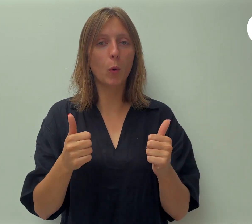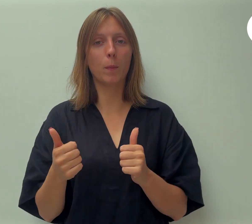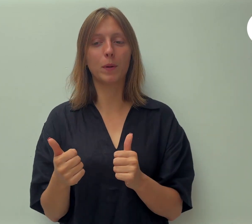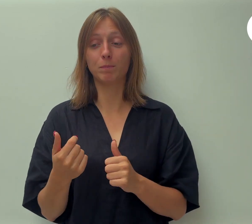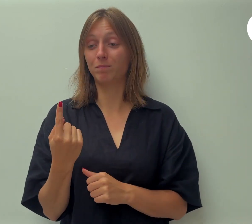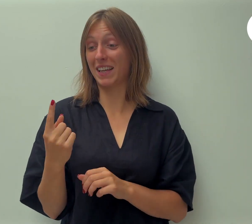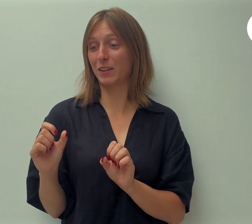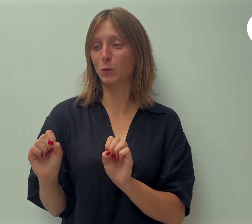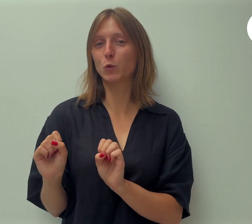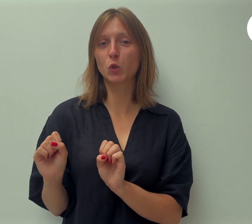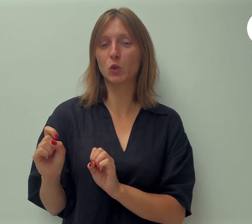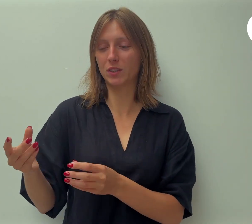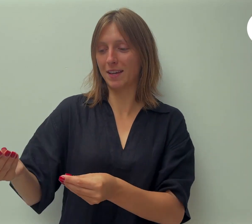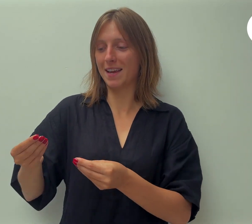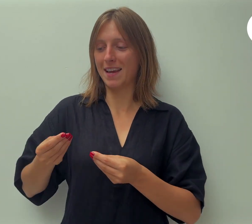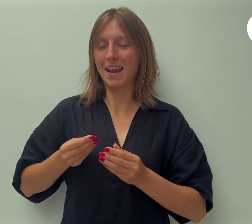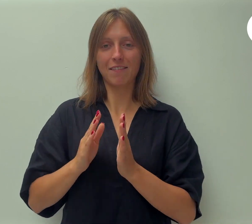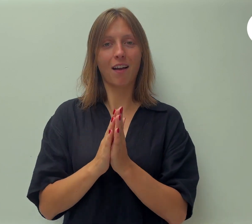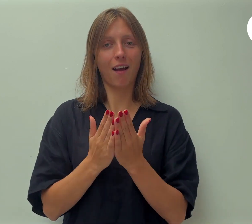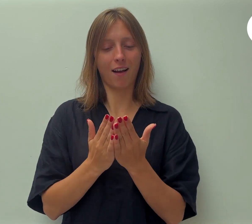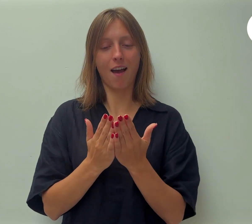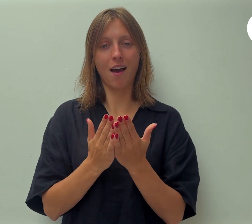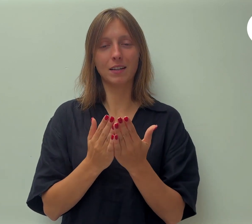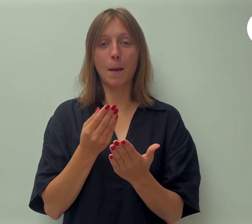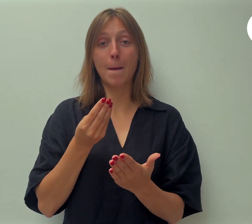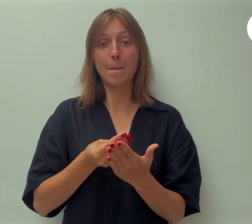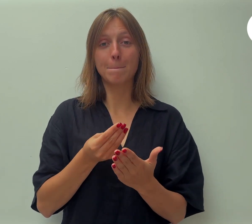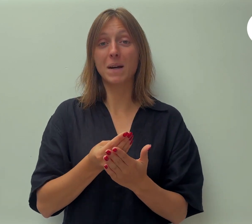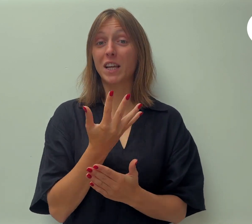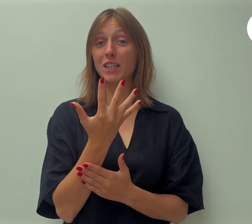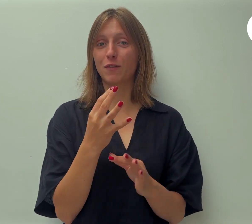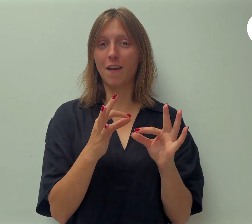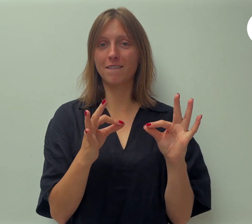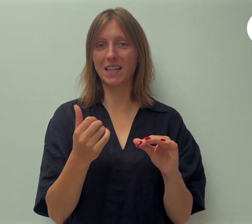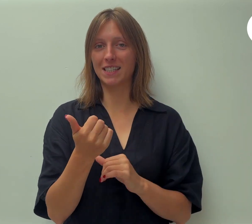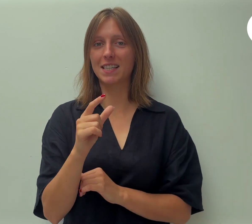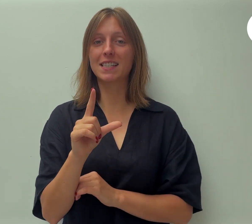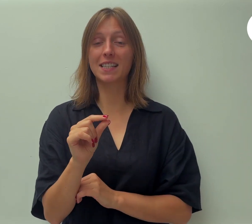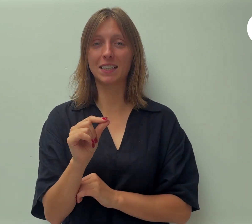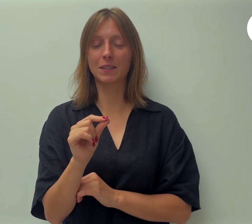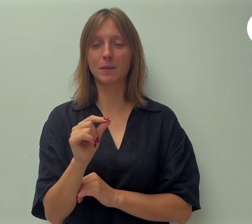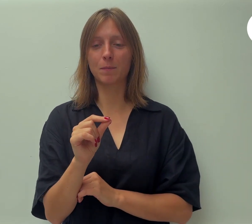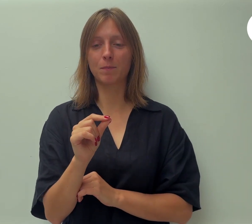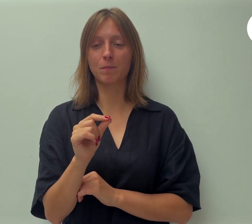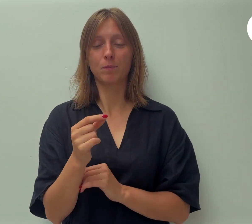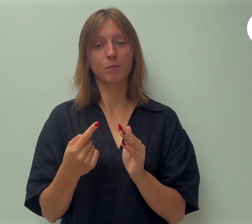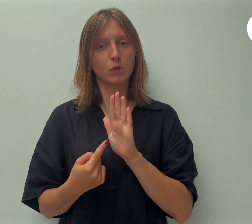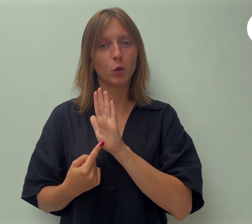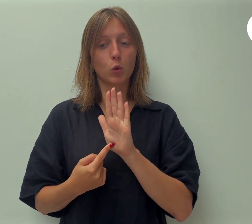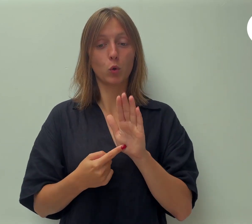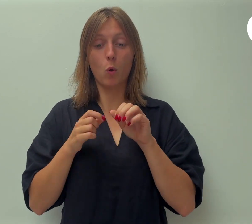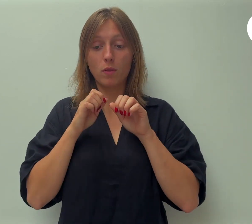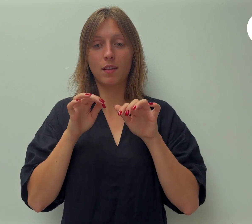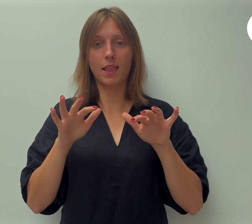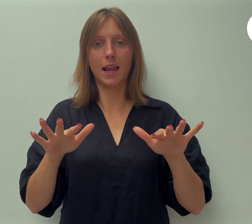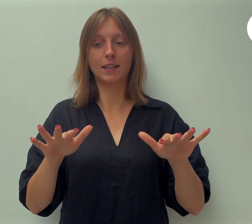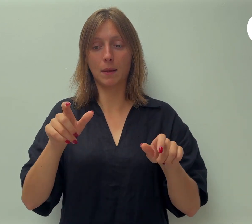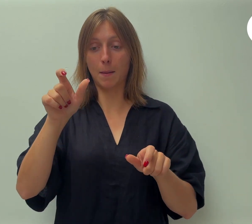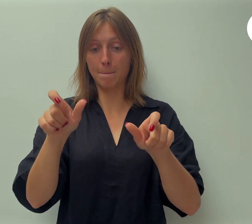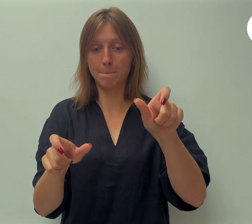de tekst uit Matthäus 5 vers 16. Laat uw licht zo schijnen voor de mensen dat zij uw goede werken zien en uw